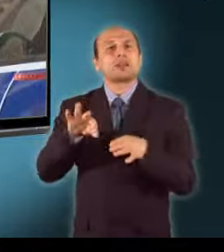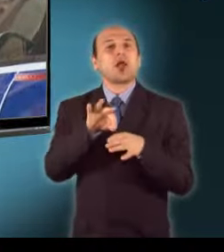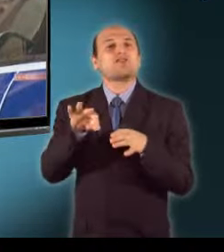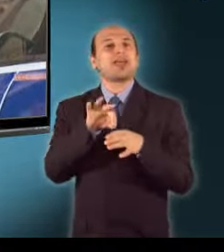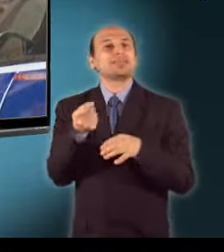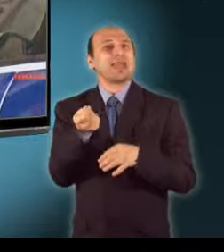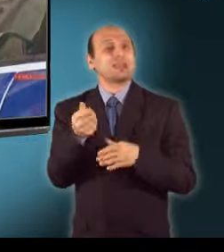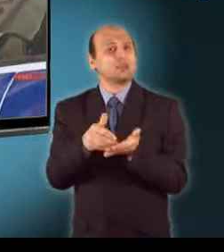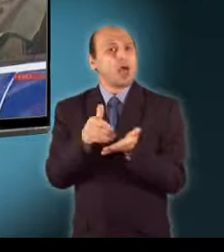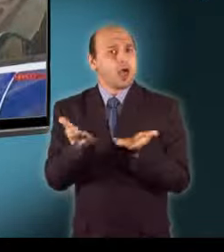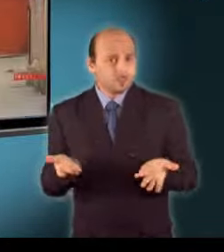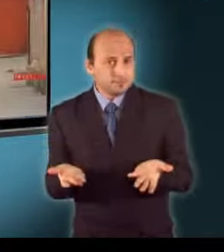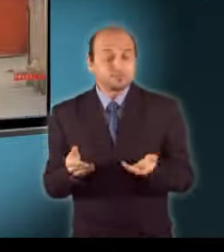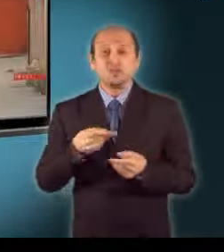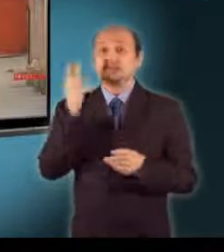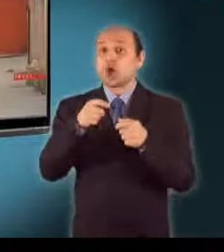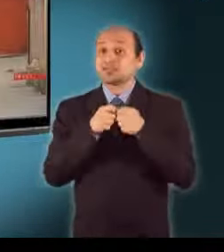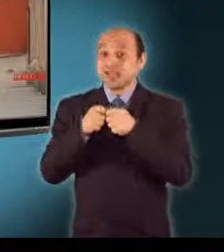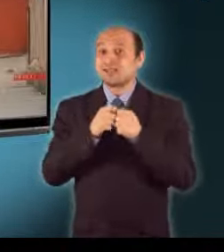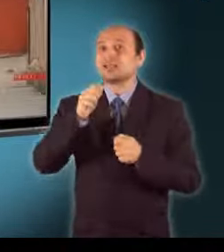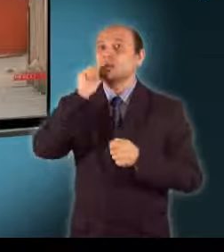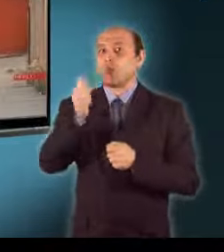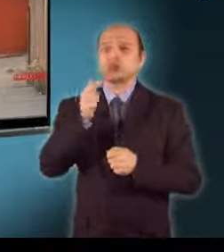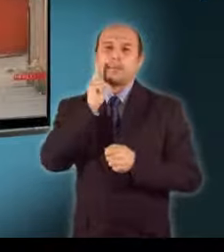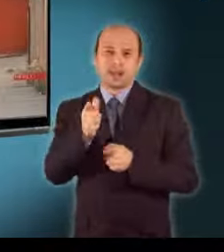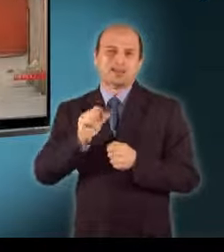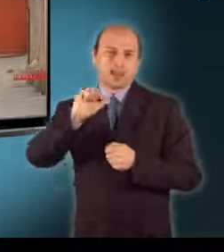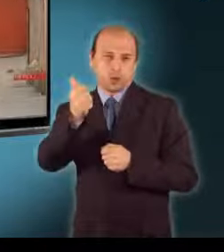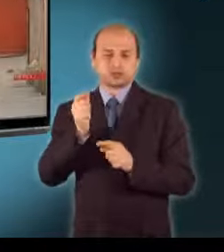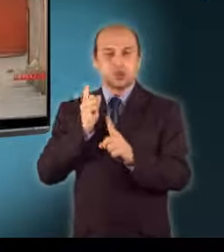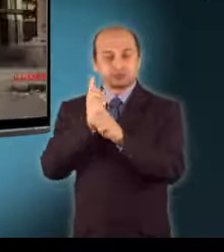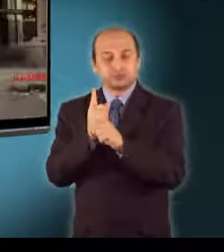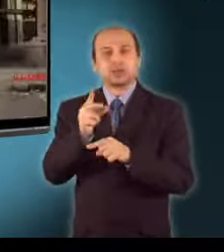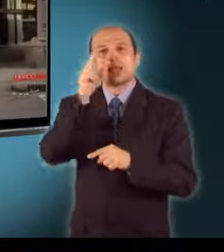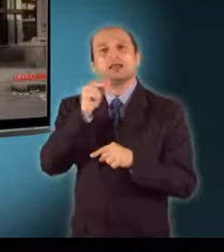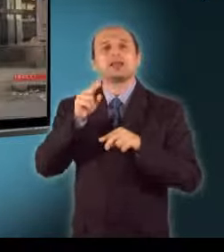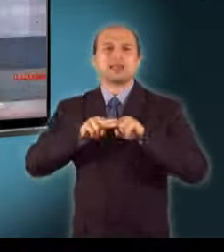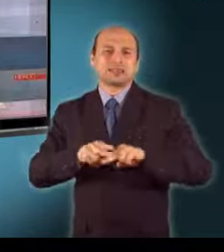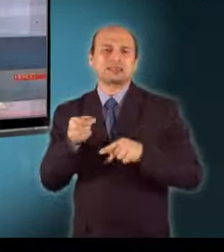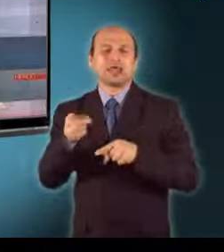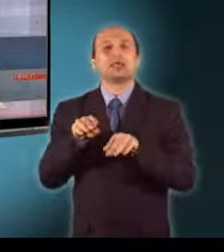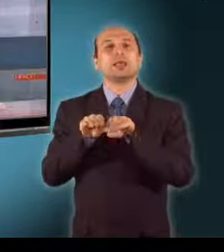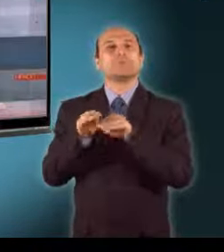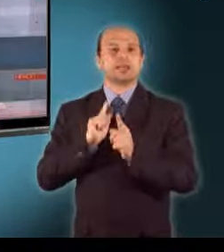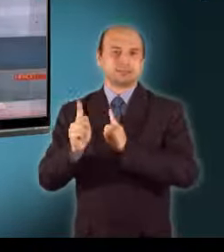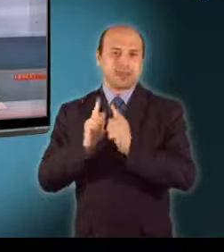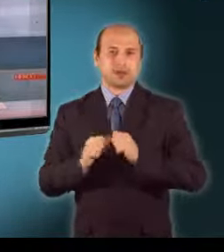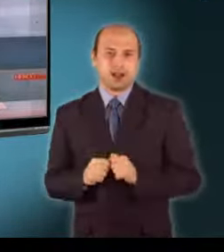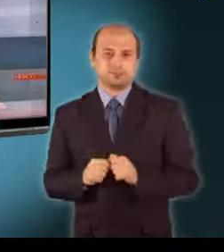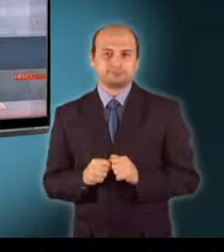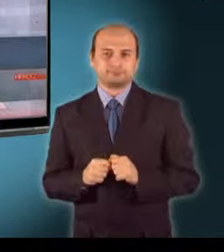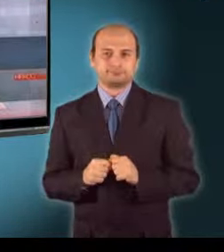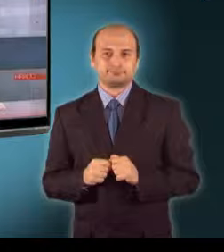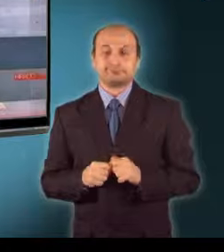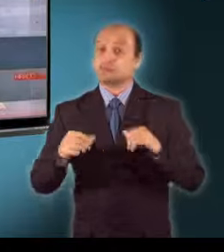A szakszervezetek holnap tárgyalnak először a rendészeti miniszterrel a követeléseikről. Csütörtökön nyílik az